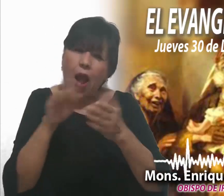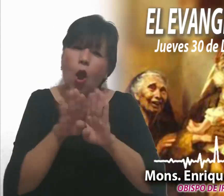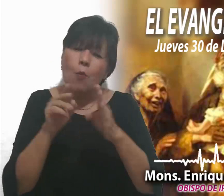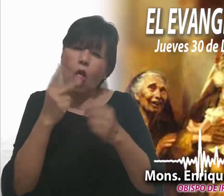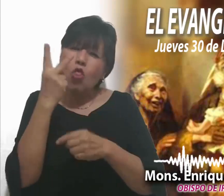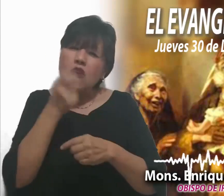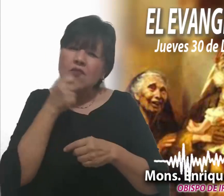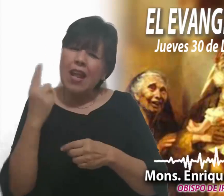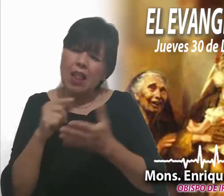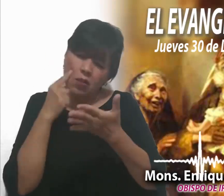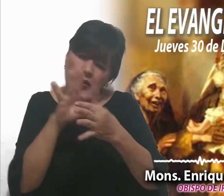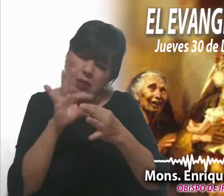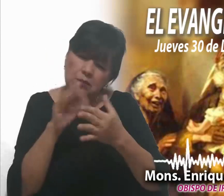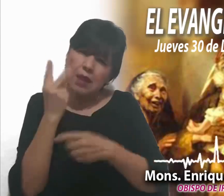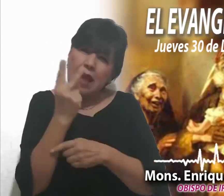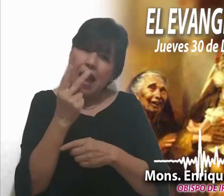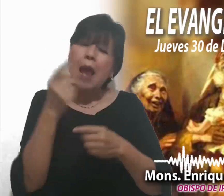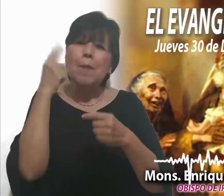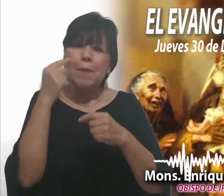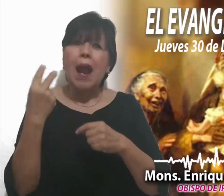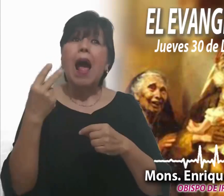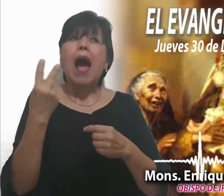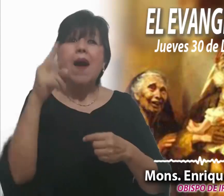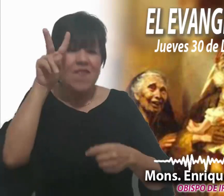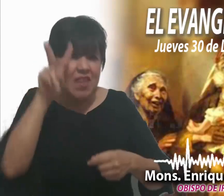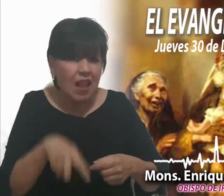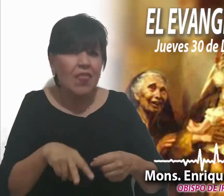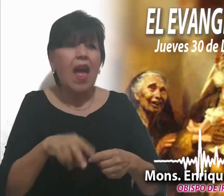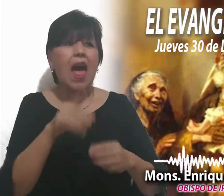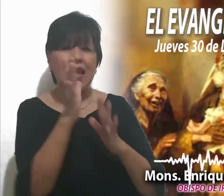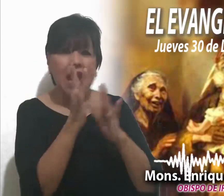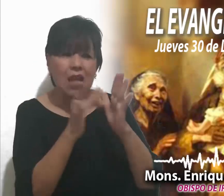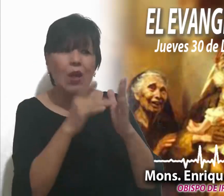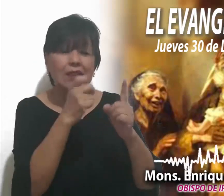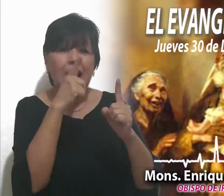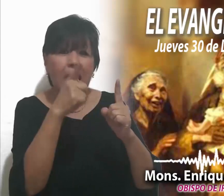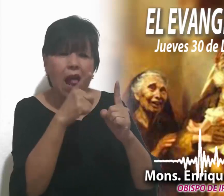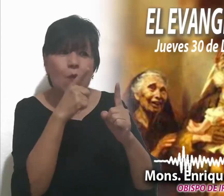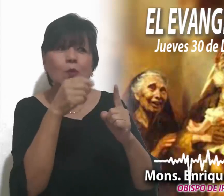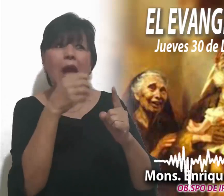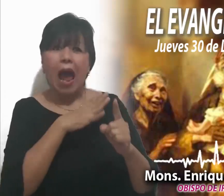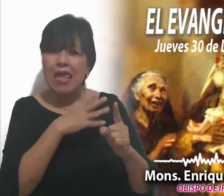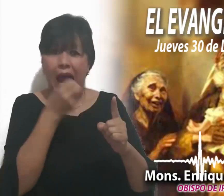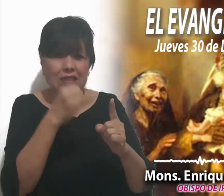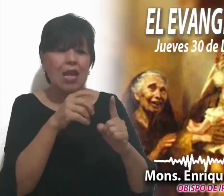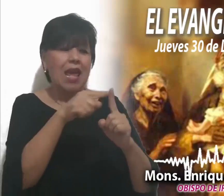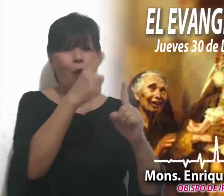Para resaltar que la luz de Jesús es presentada así. A un anciano y a una anciana.